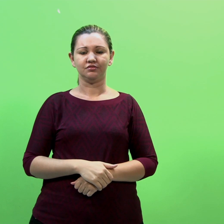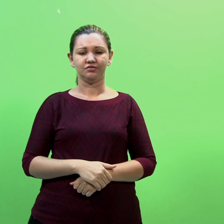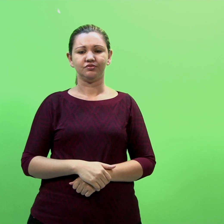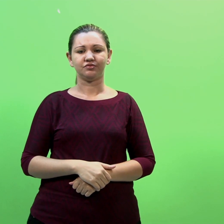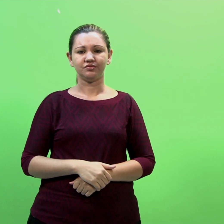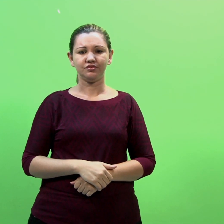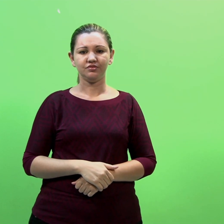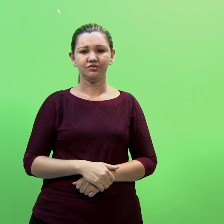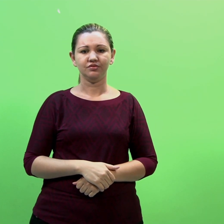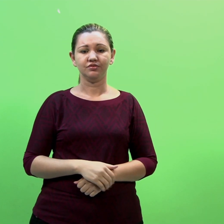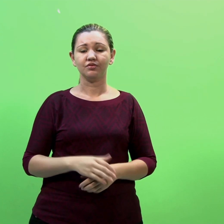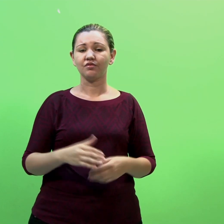favor do sentido